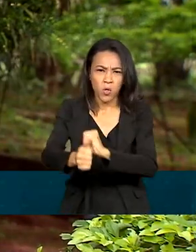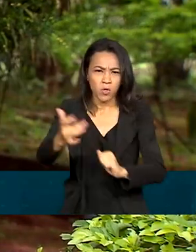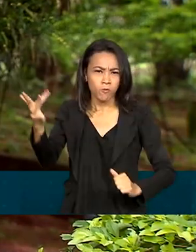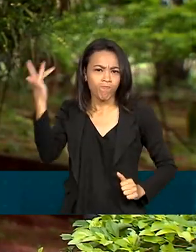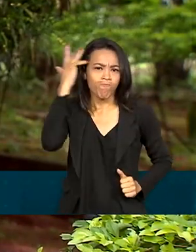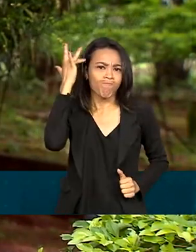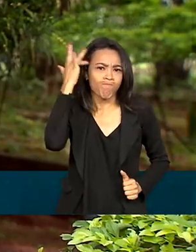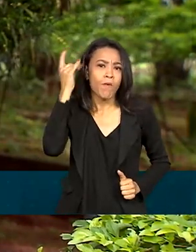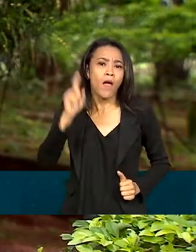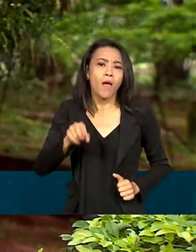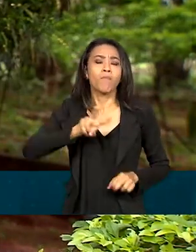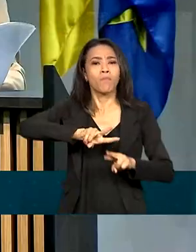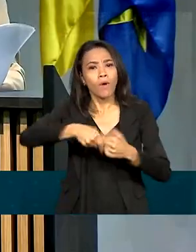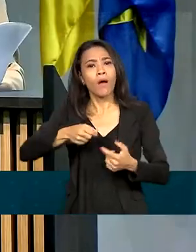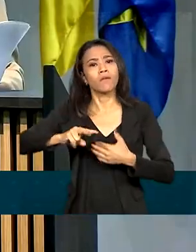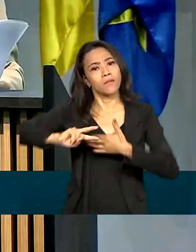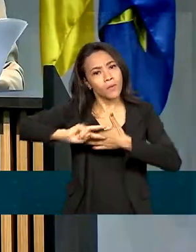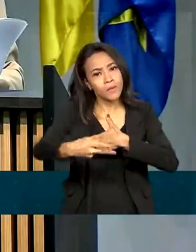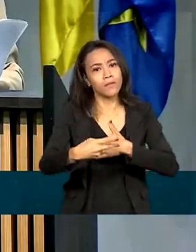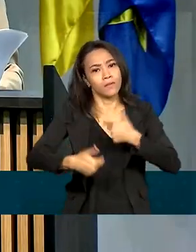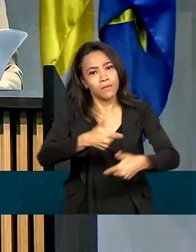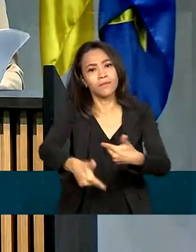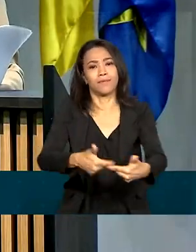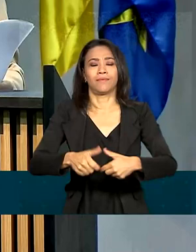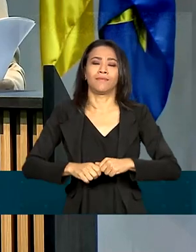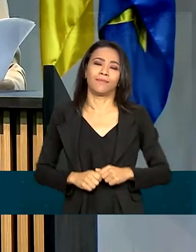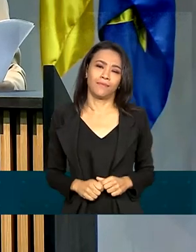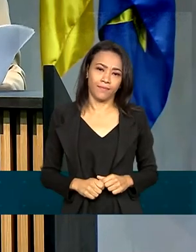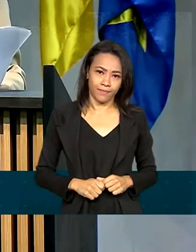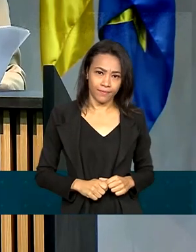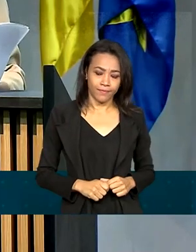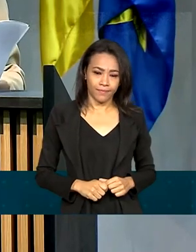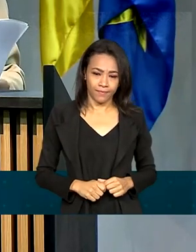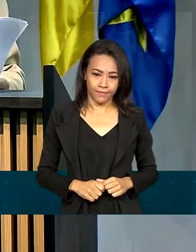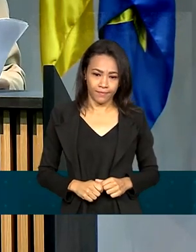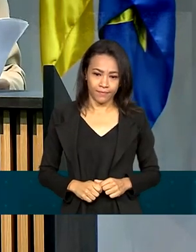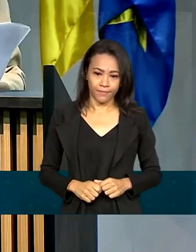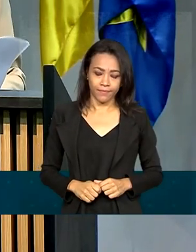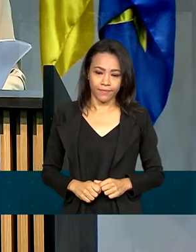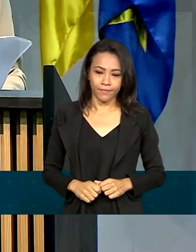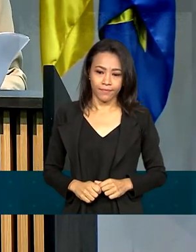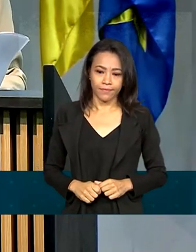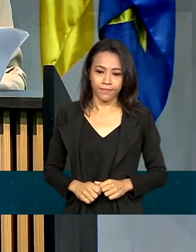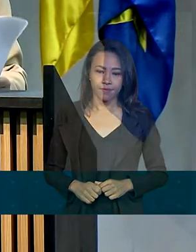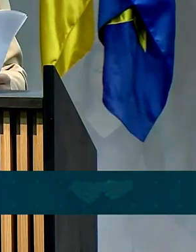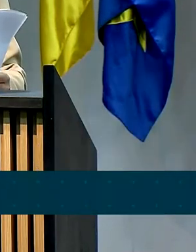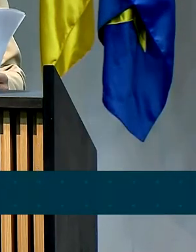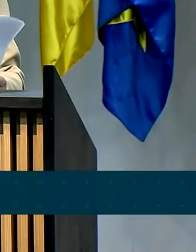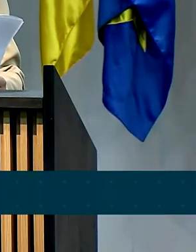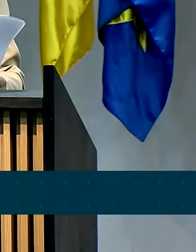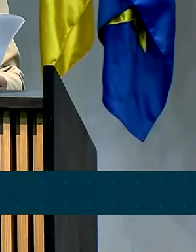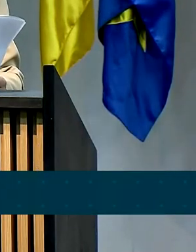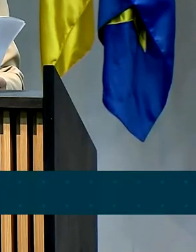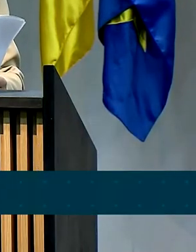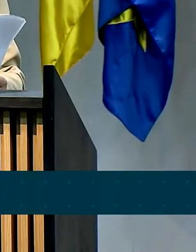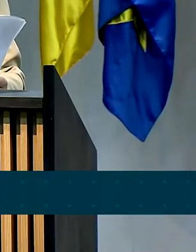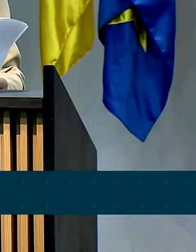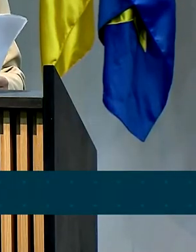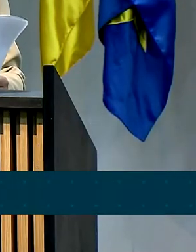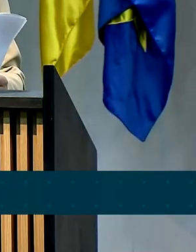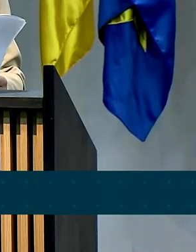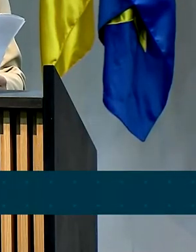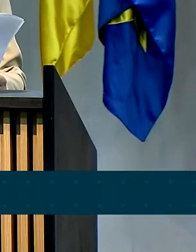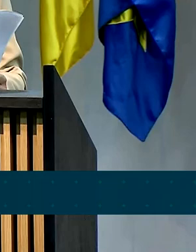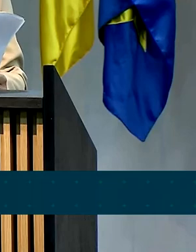consequência desse trabalho. Buscar as estratégias, os recursos e as parcerias necessárias para implantar o acesso ao